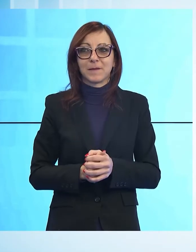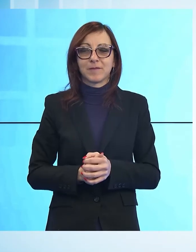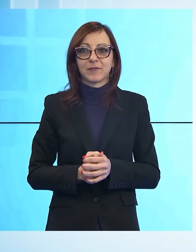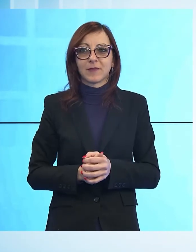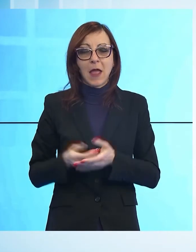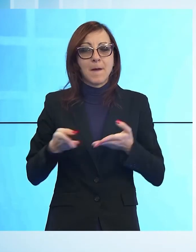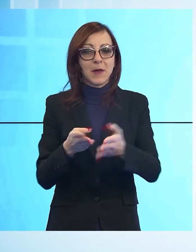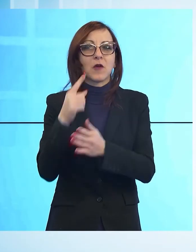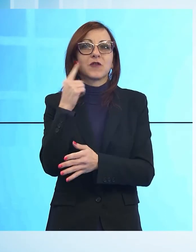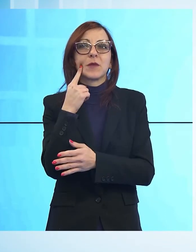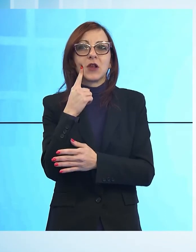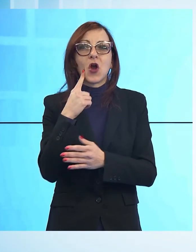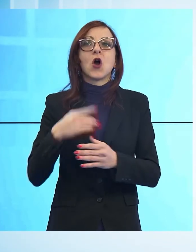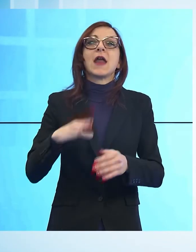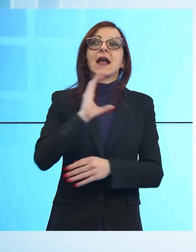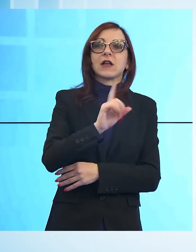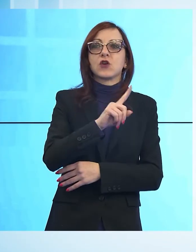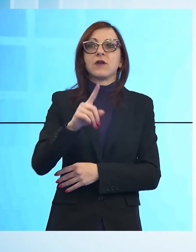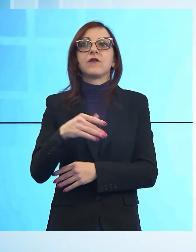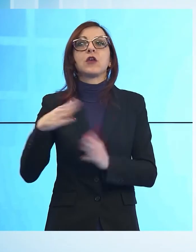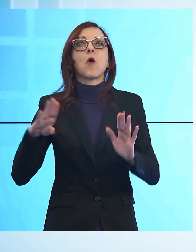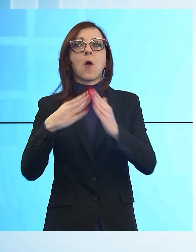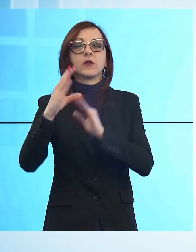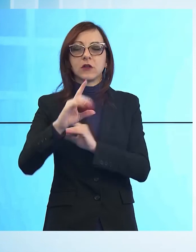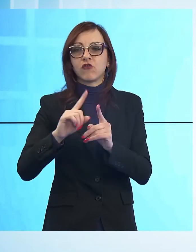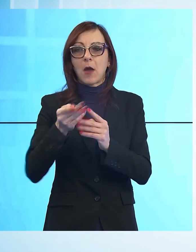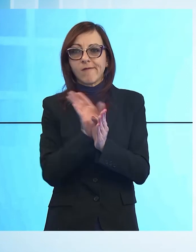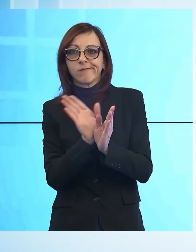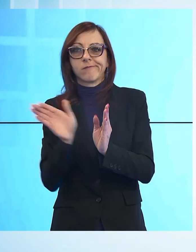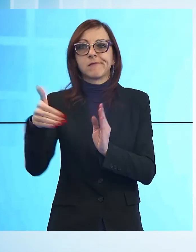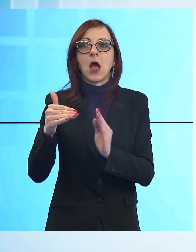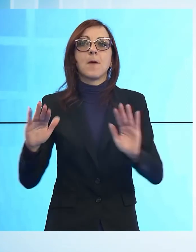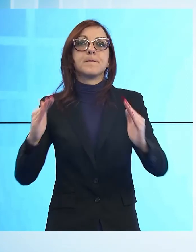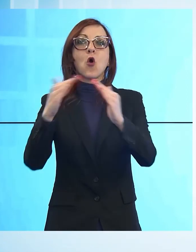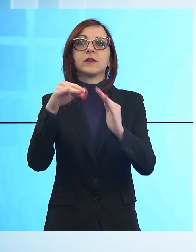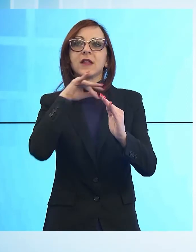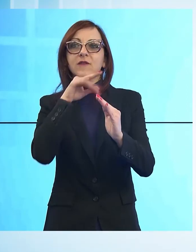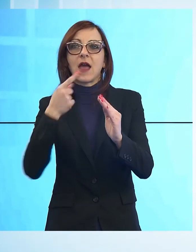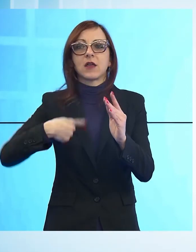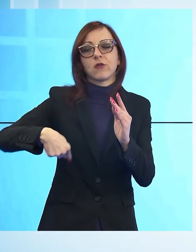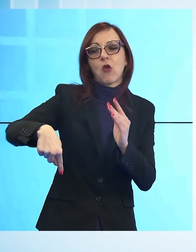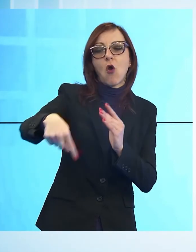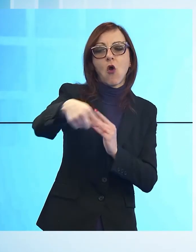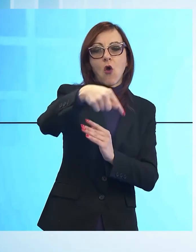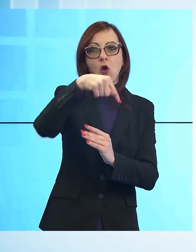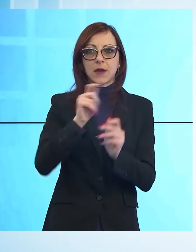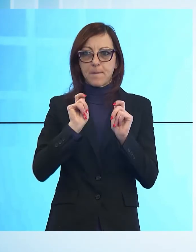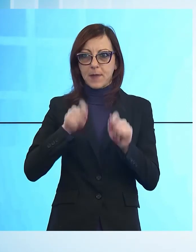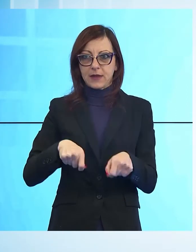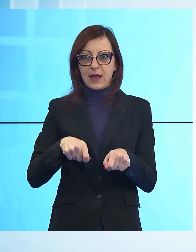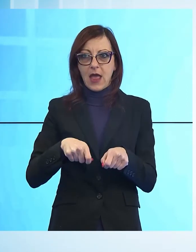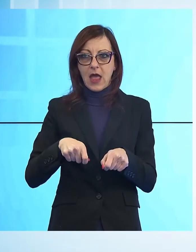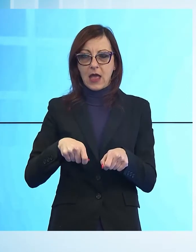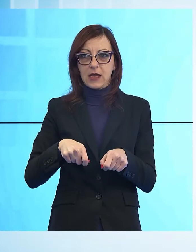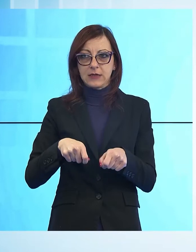dal casone porta verso il Monte Cella per poi girare in direzione del Monte Vecchio e scendere di nuovo verso il punto di partenza completando così un